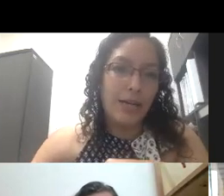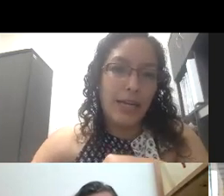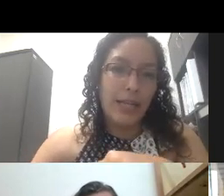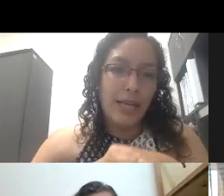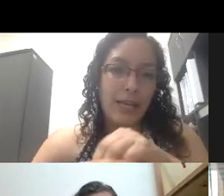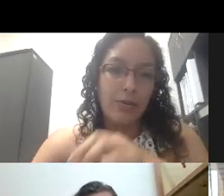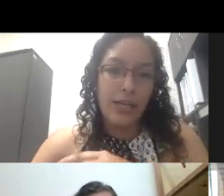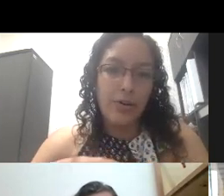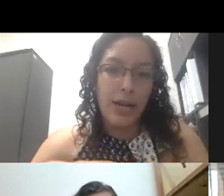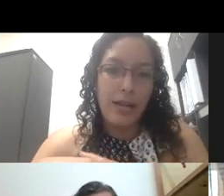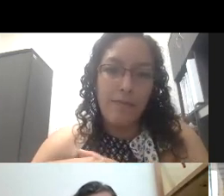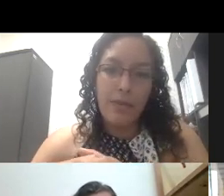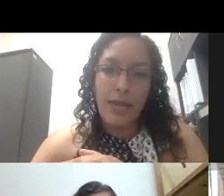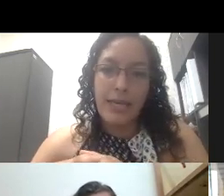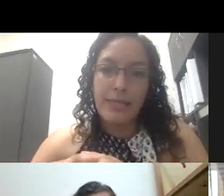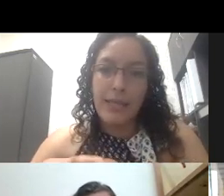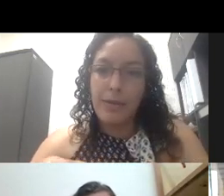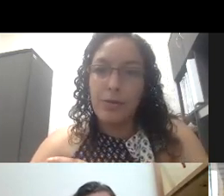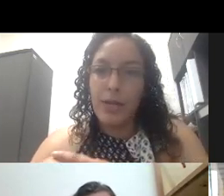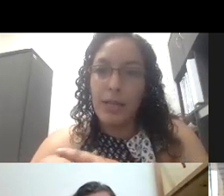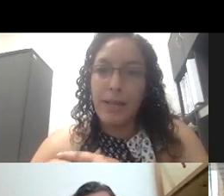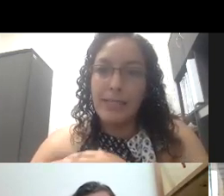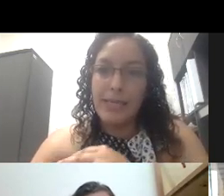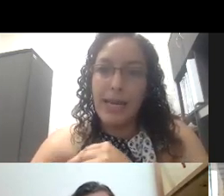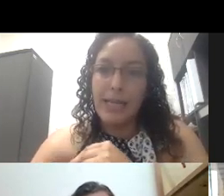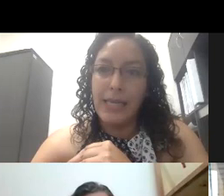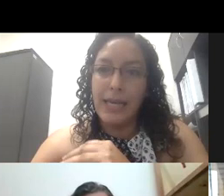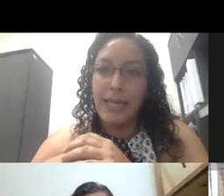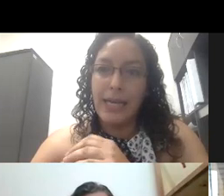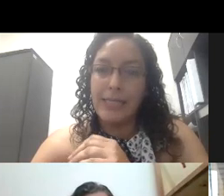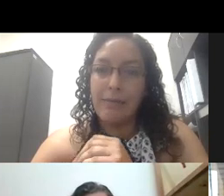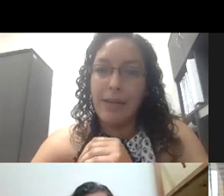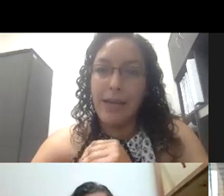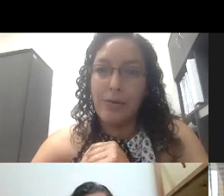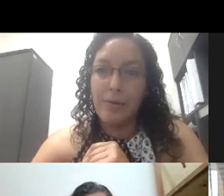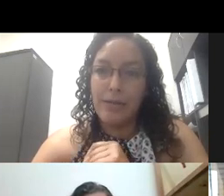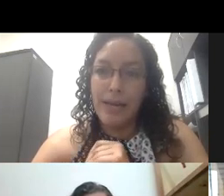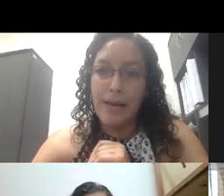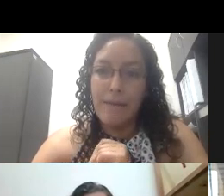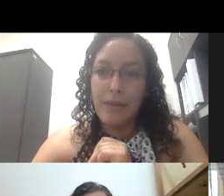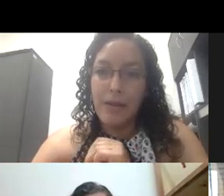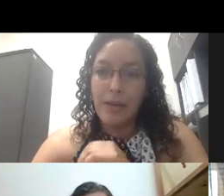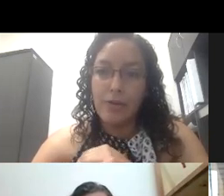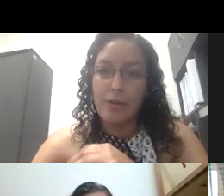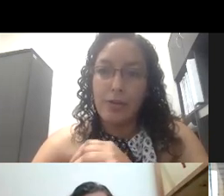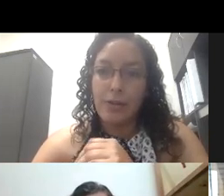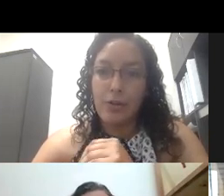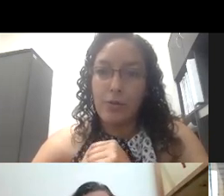de Erlinda y Convinora ellas están viendo todo el tema de señal ética y de accesibilidad universal nosotros en Turismo